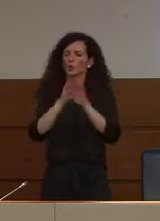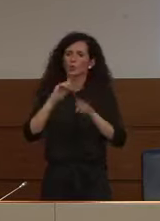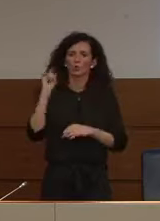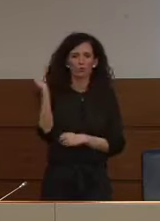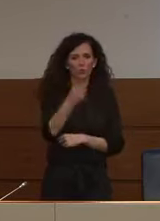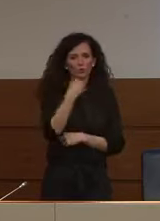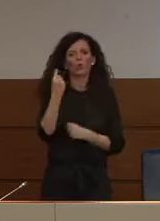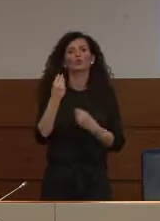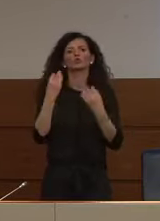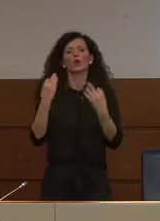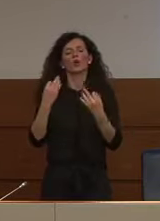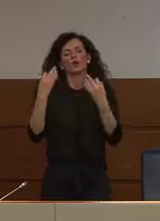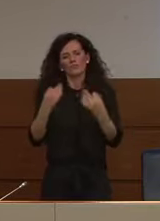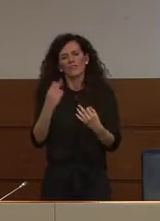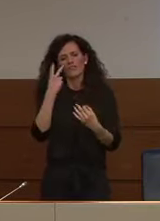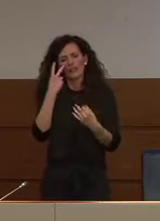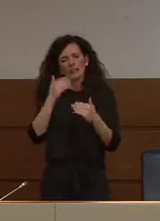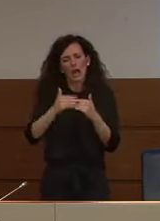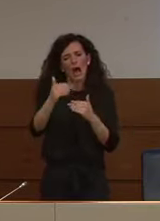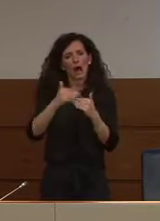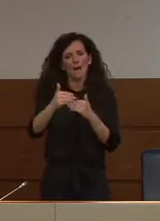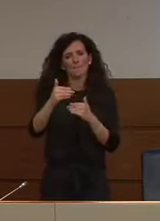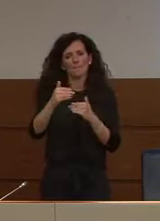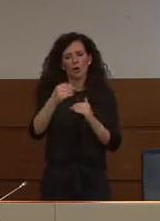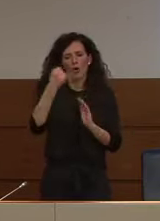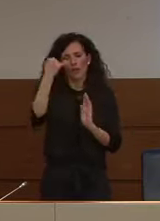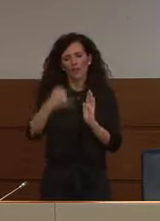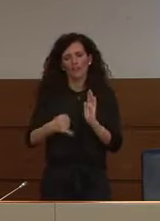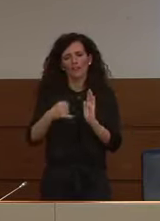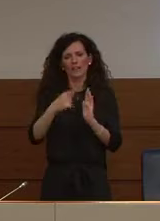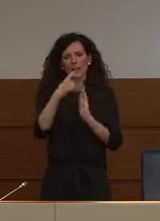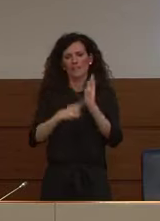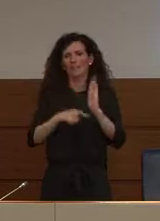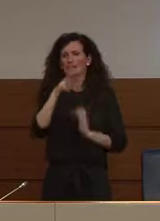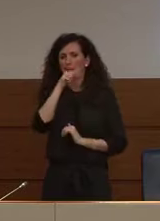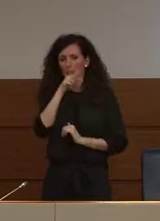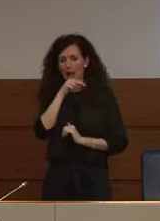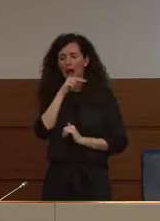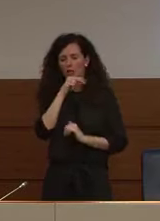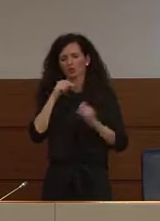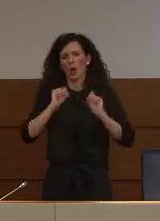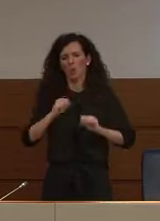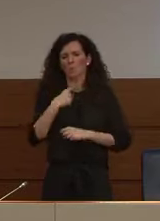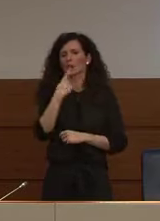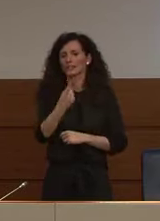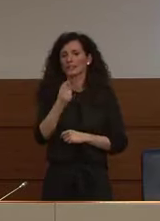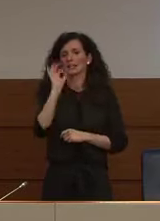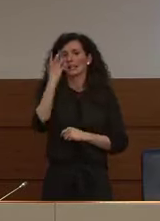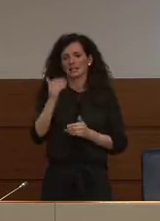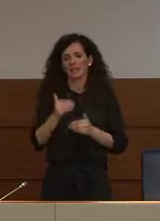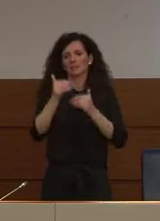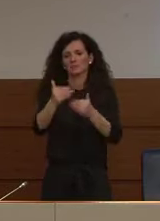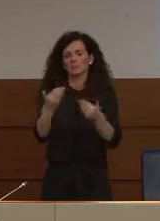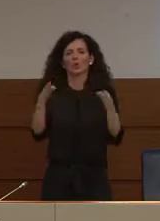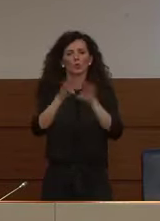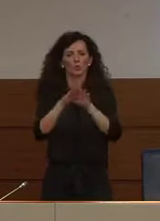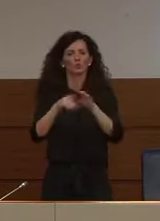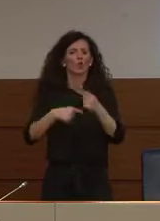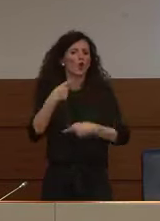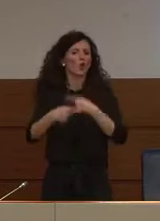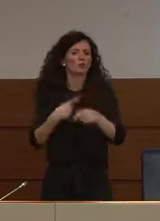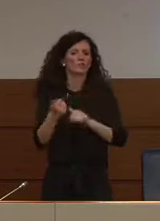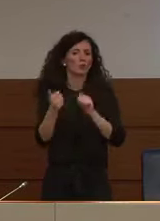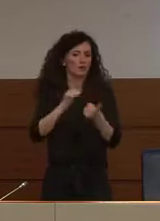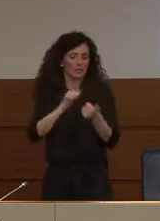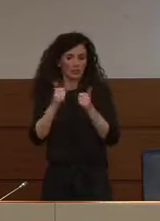riparliamo attorno alla fine del mese di marzo confermo esattamente quel che ho scritto